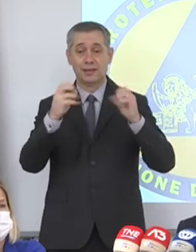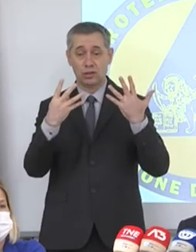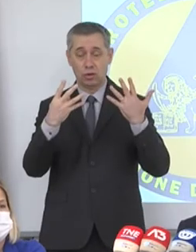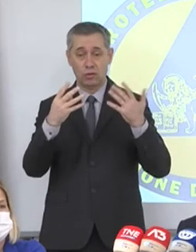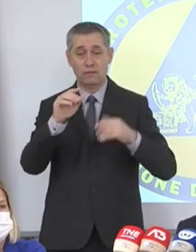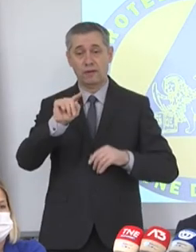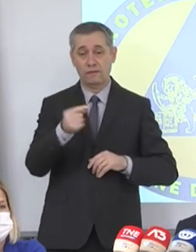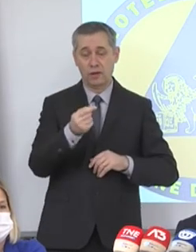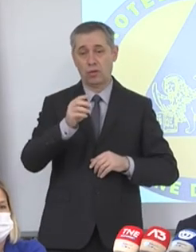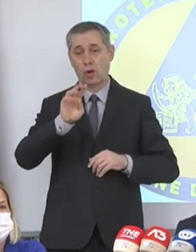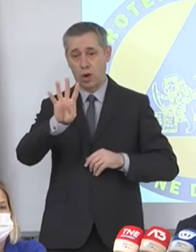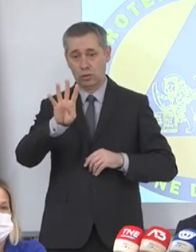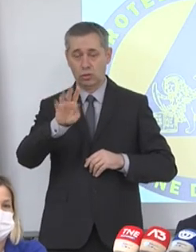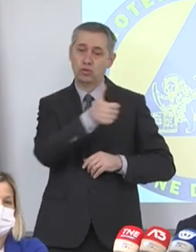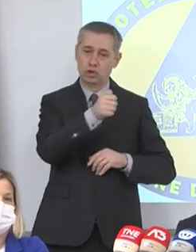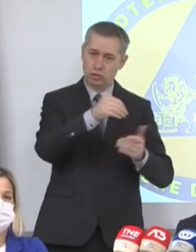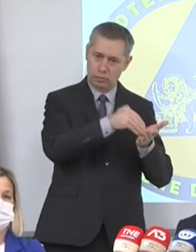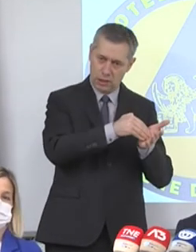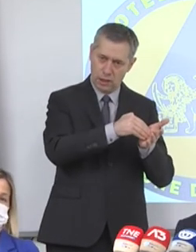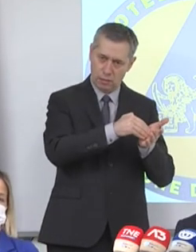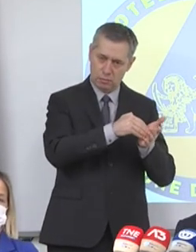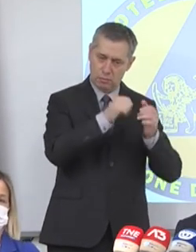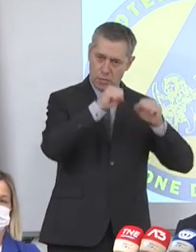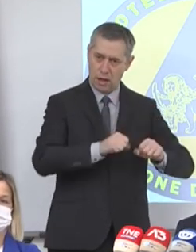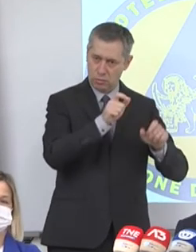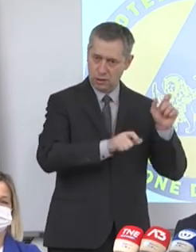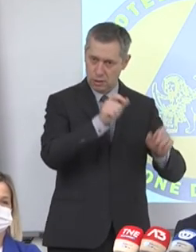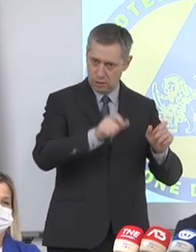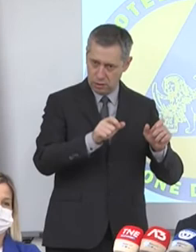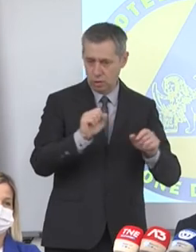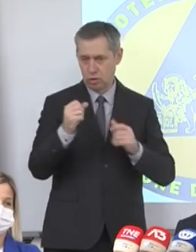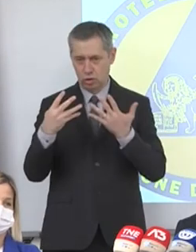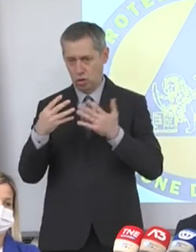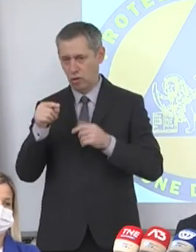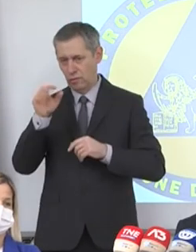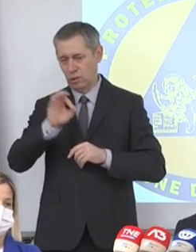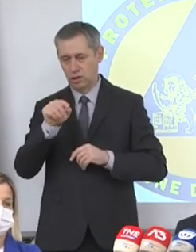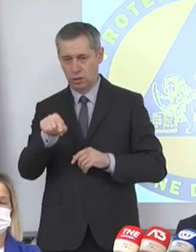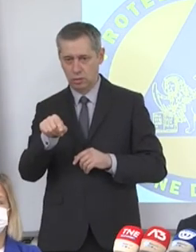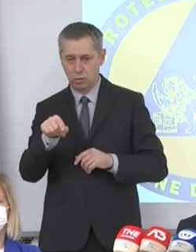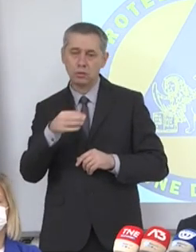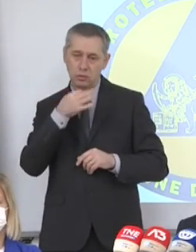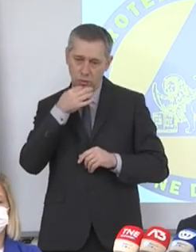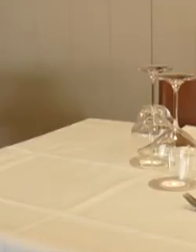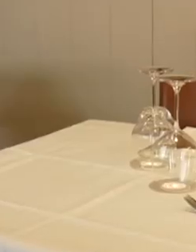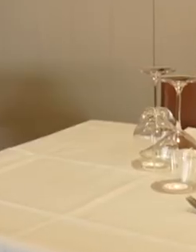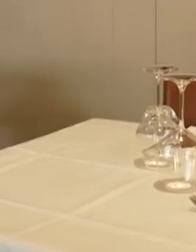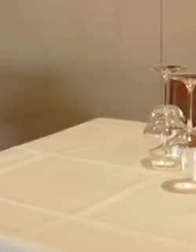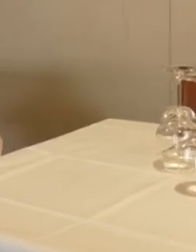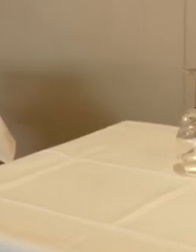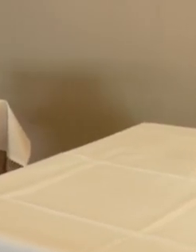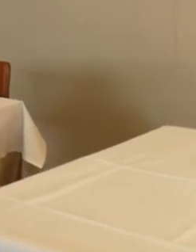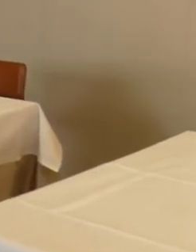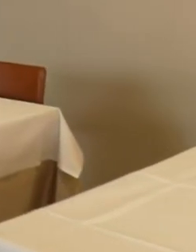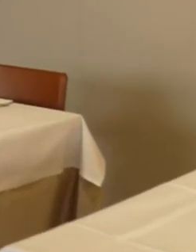,4 su 100.000 abitanti. Cioè siamo pienamente, abbondantemente in zona bianca. Il passaggio in